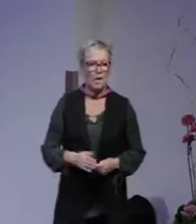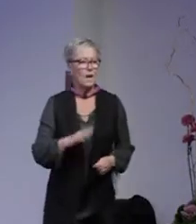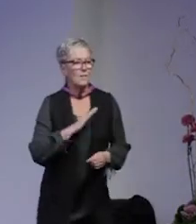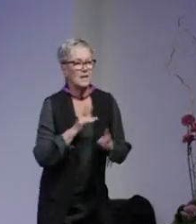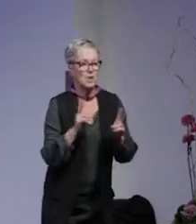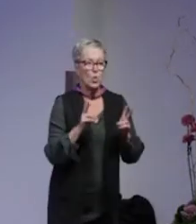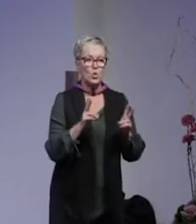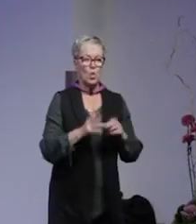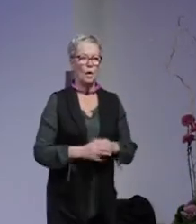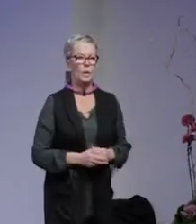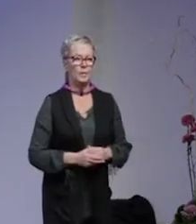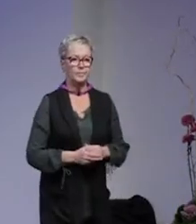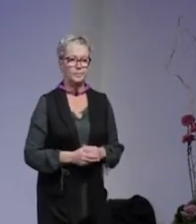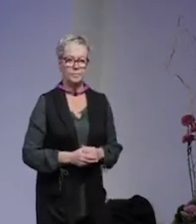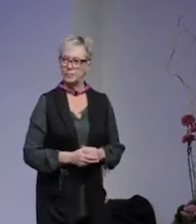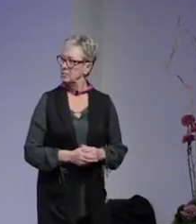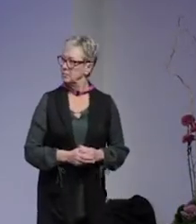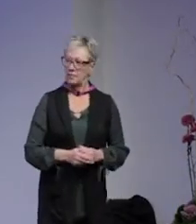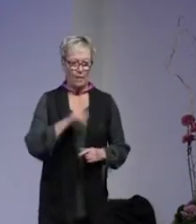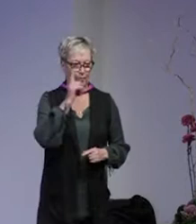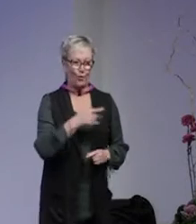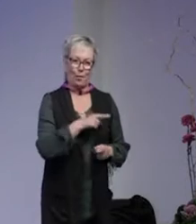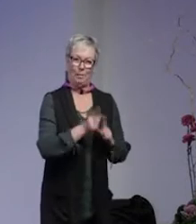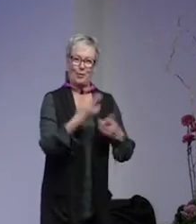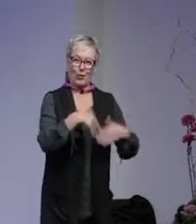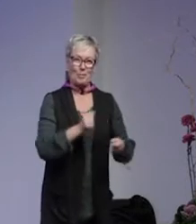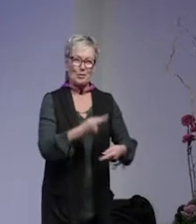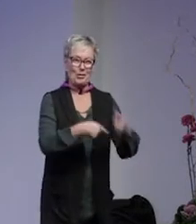också en... Jag förstår att hon blev trött och började byta.